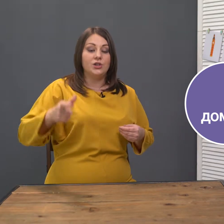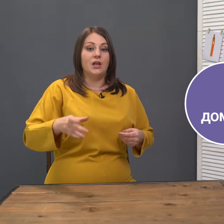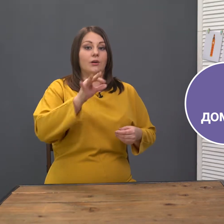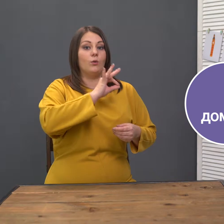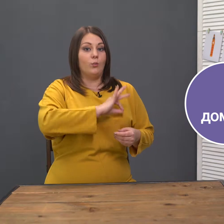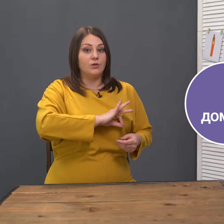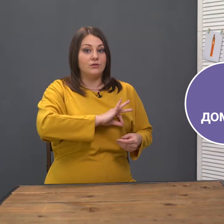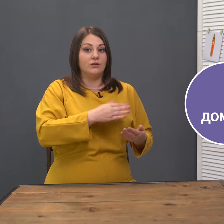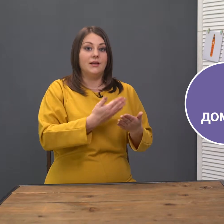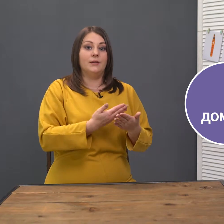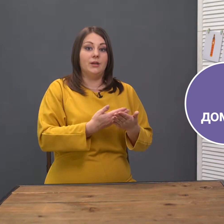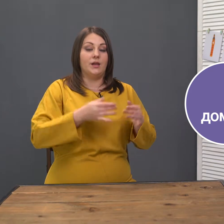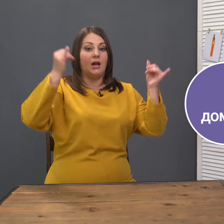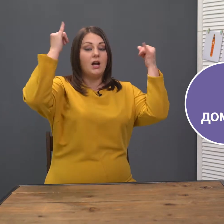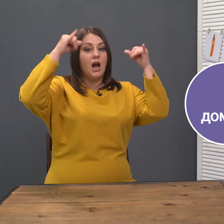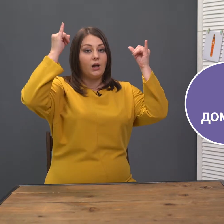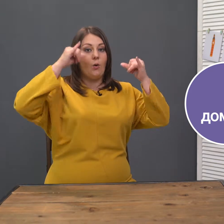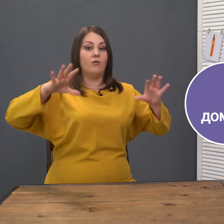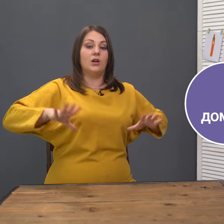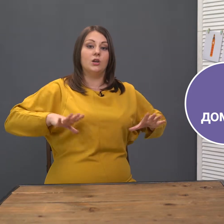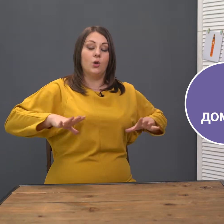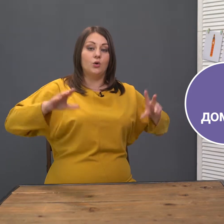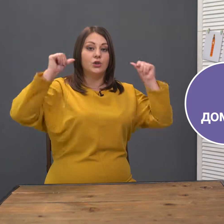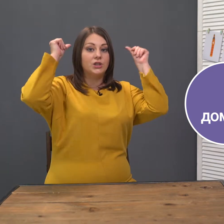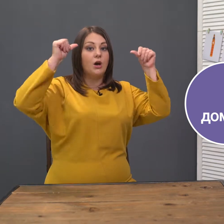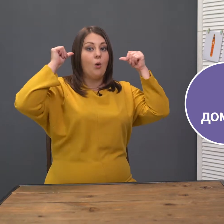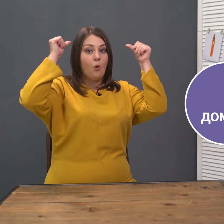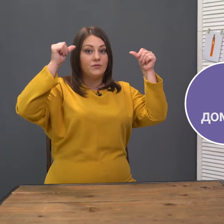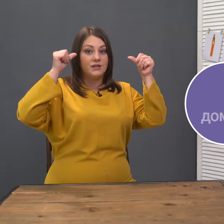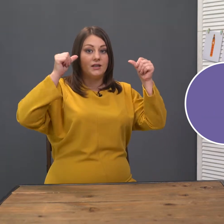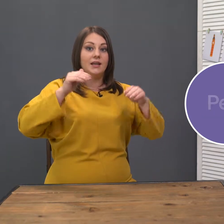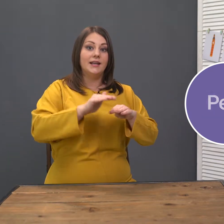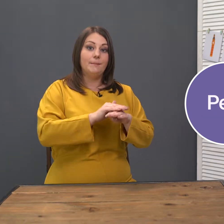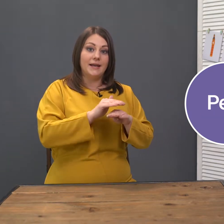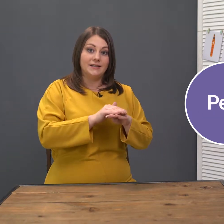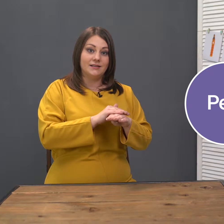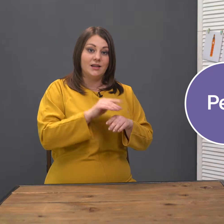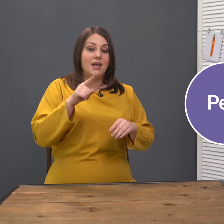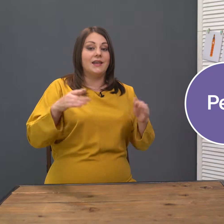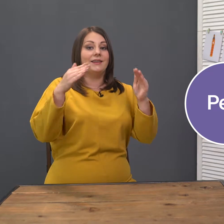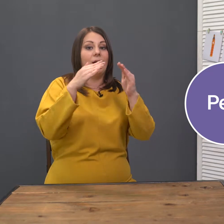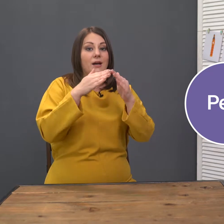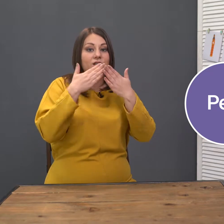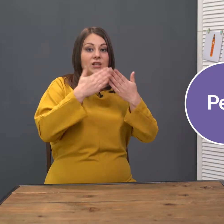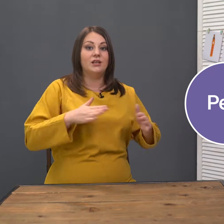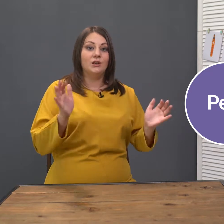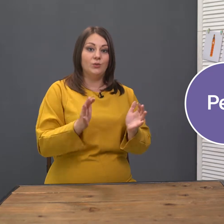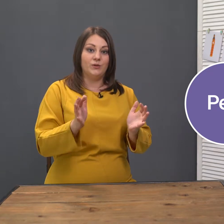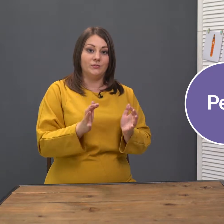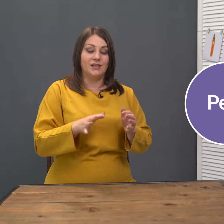человеку пользу. Например, коровы, лошади, овцы и pets – это домашние любимцы